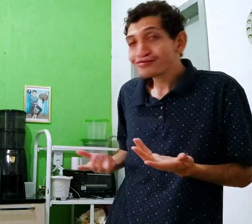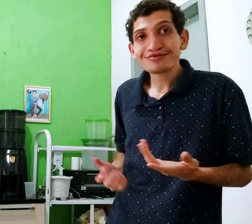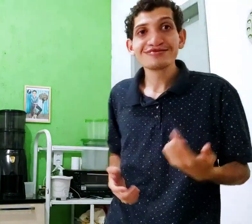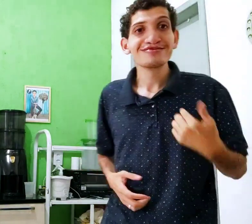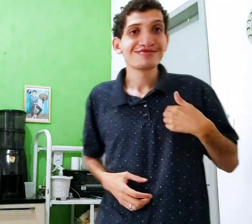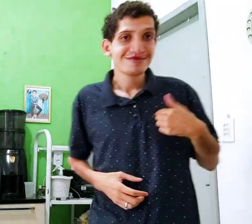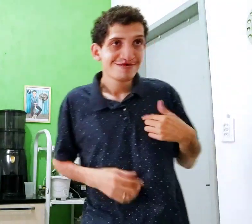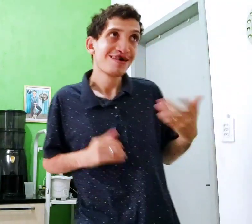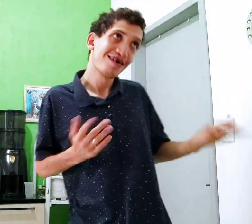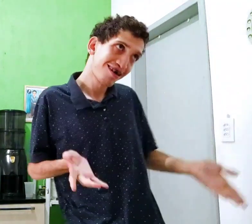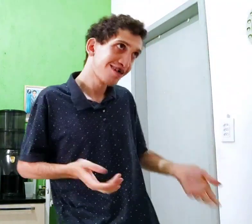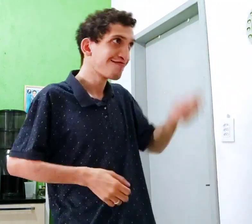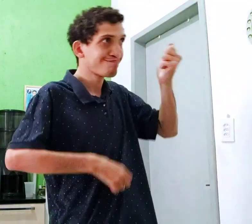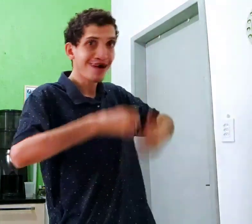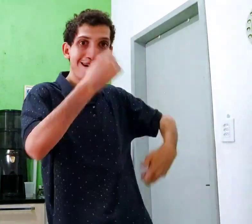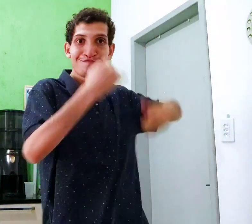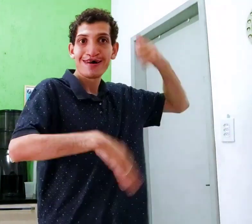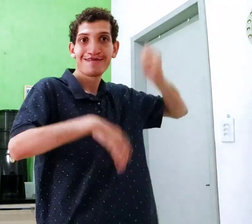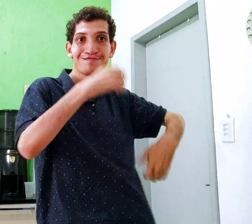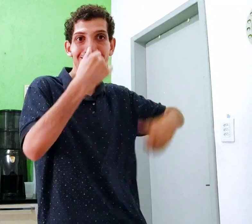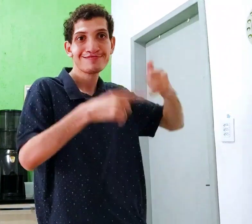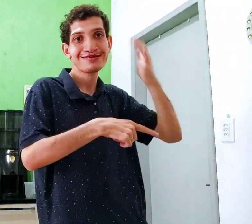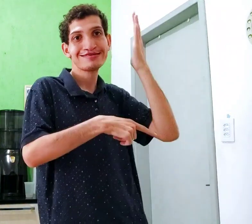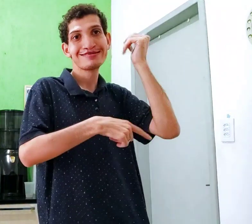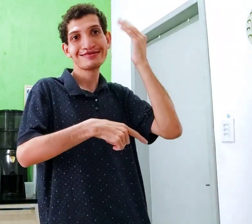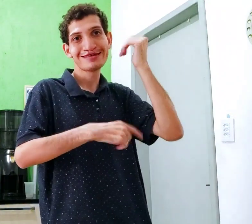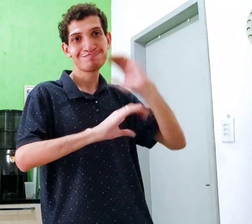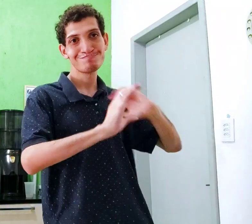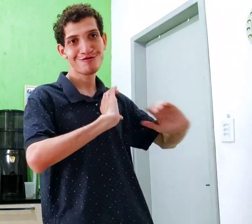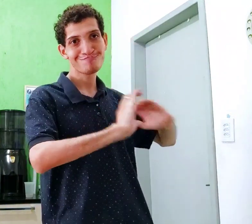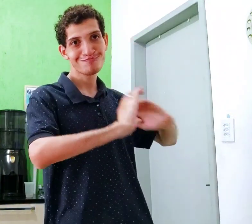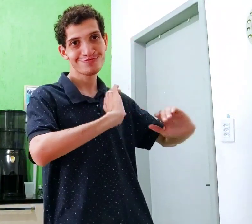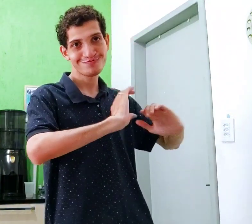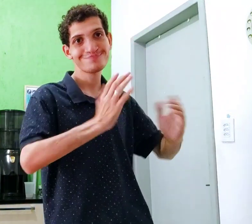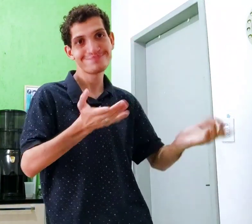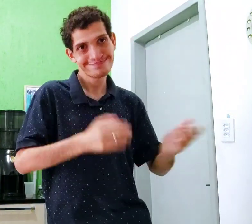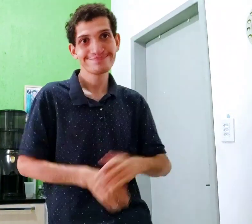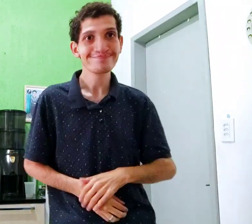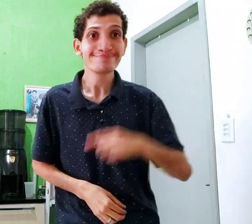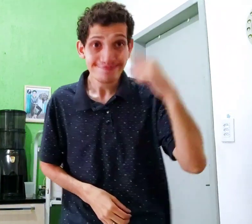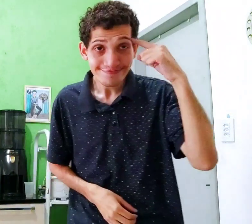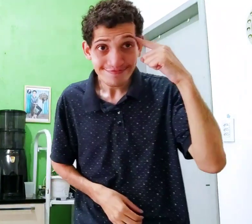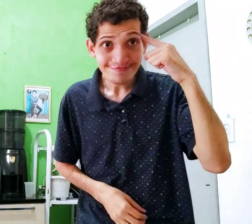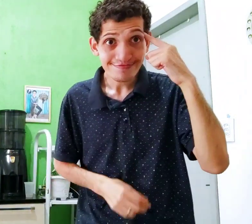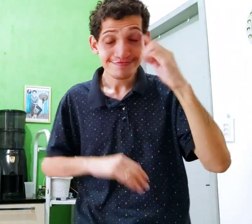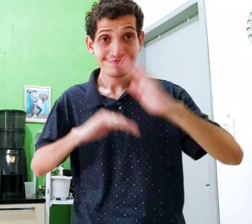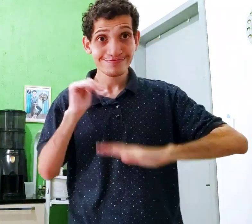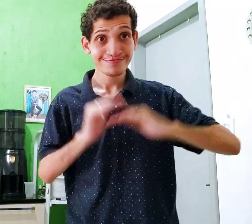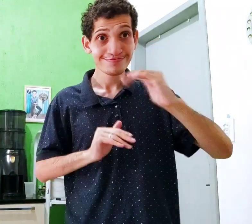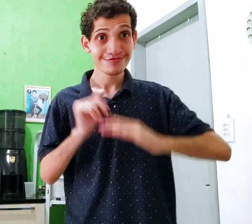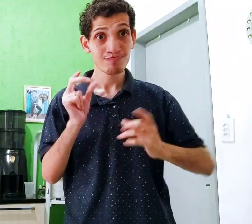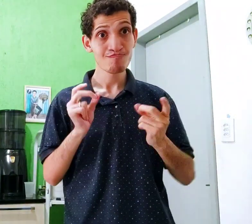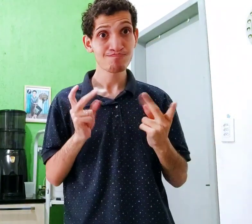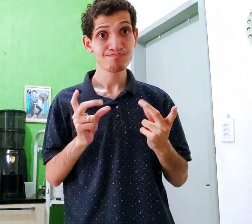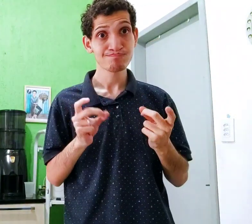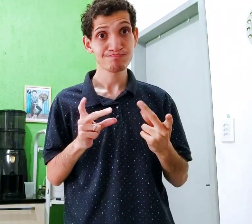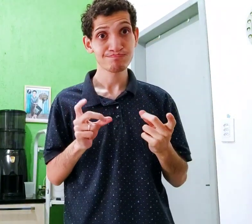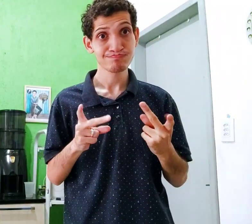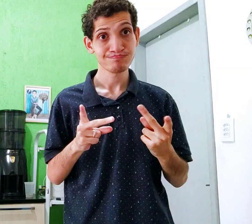coisa precisa? Aí eu, ah, a hora é explicar. Ela sabe aonde tá. Entendeu? Então, profissional